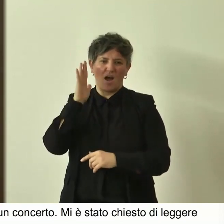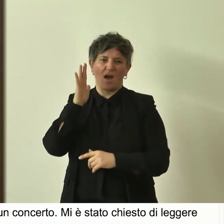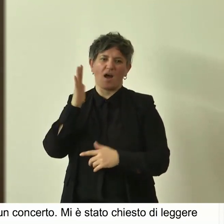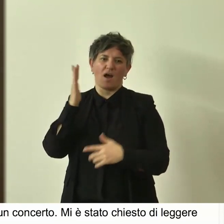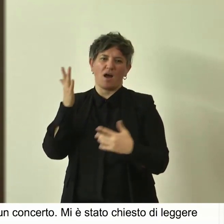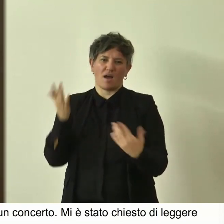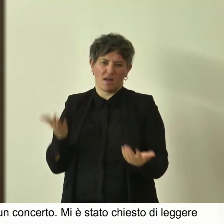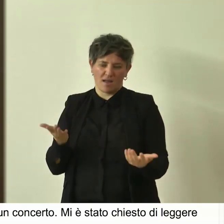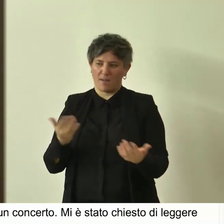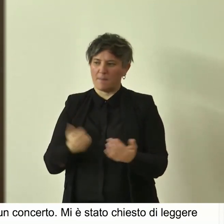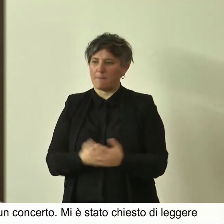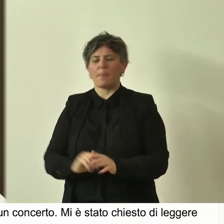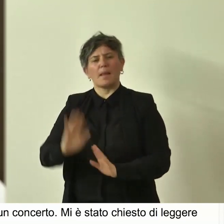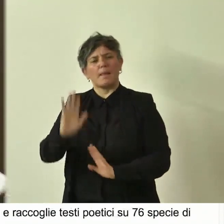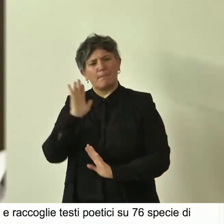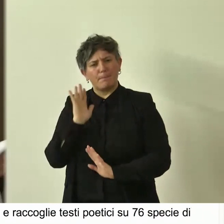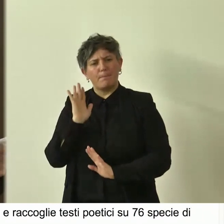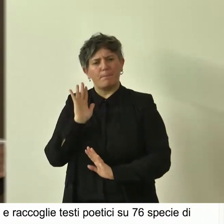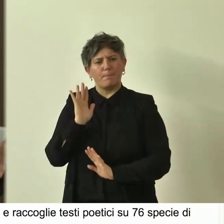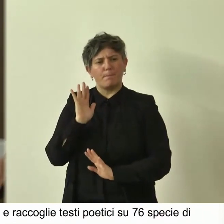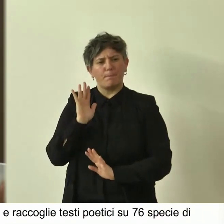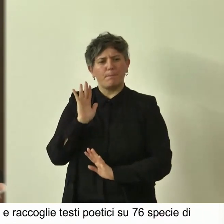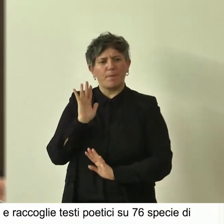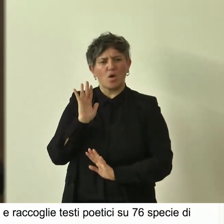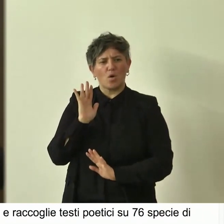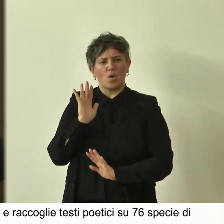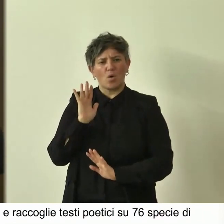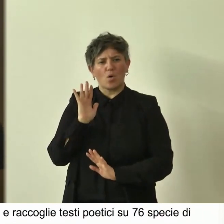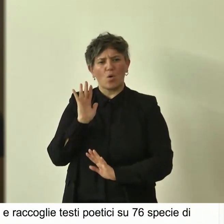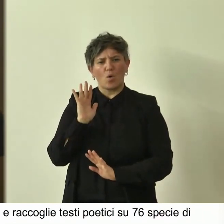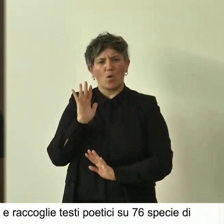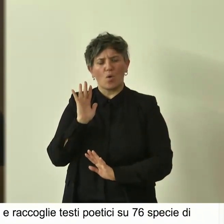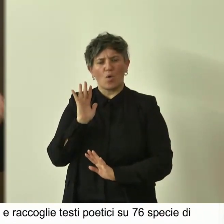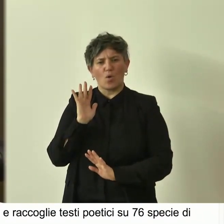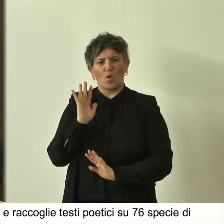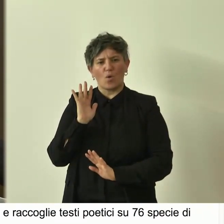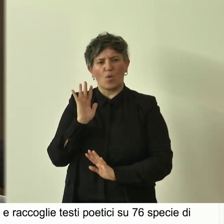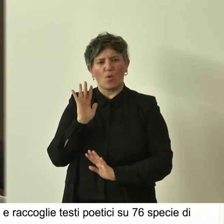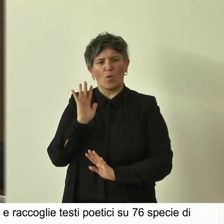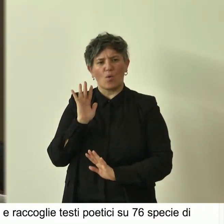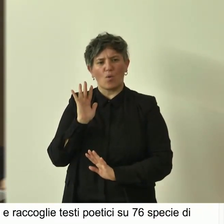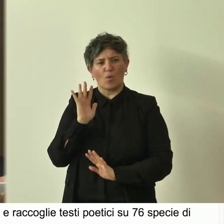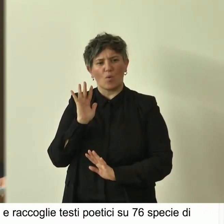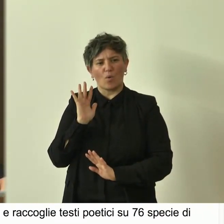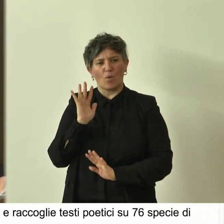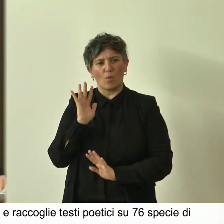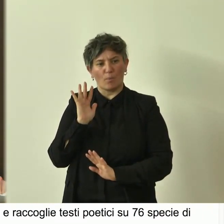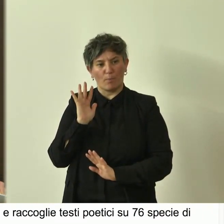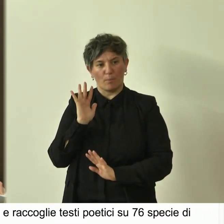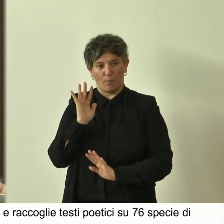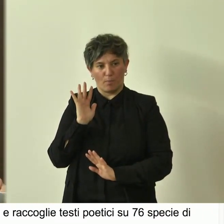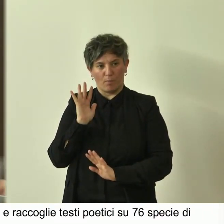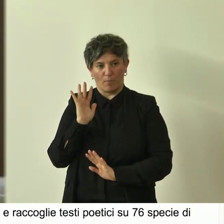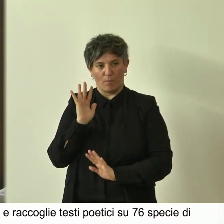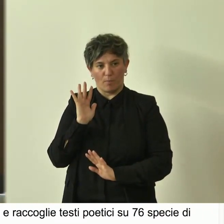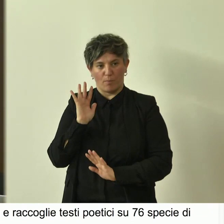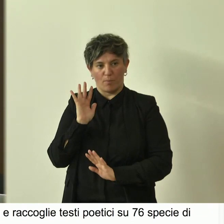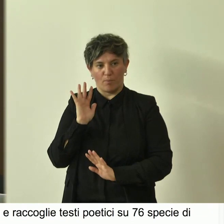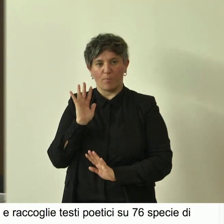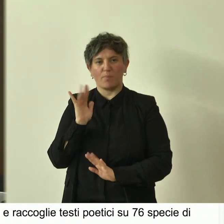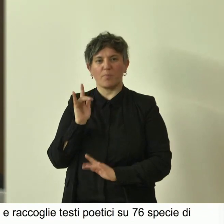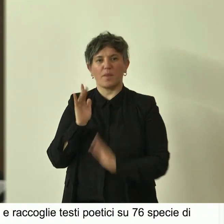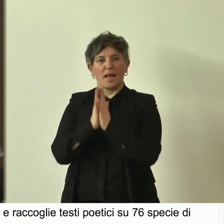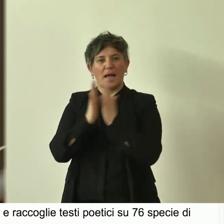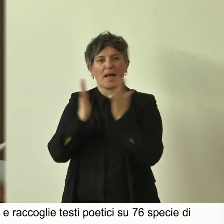E ho però cercato, diciamo, nei testi del libro, alcune